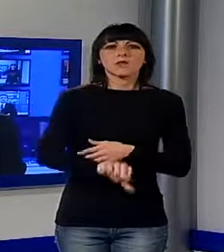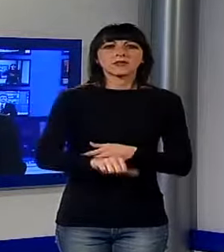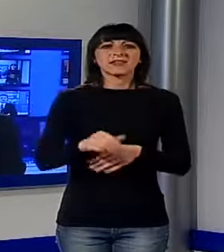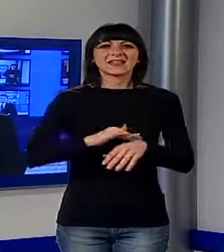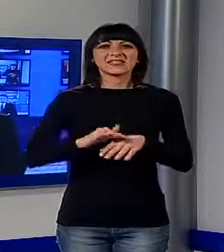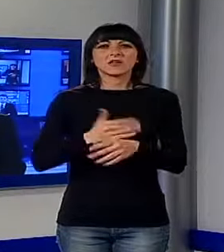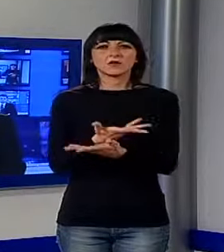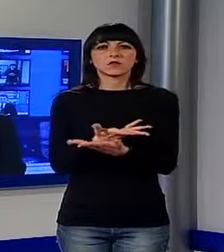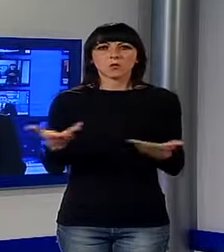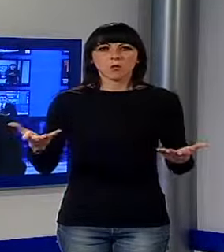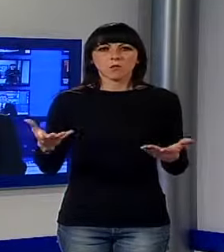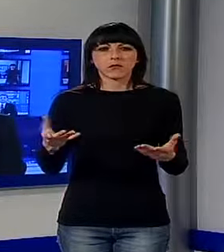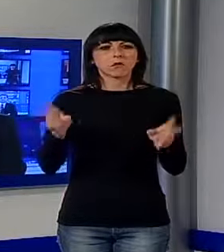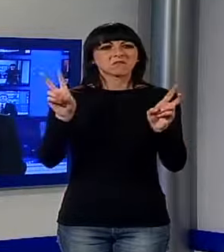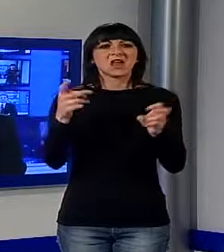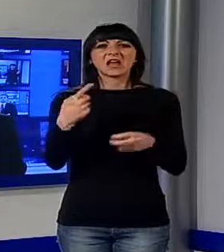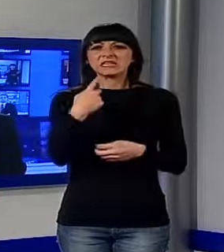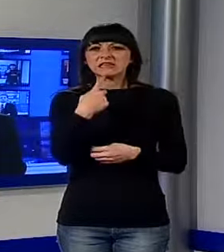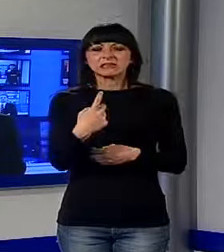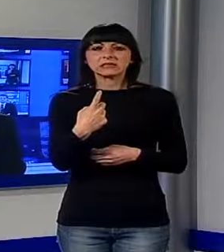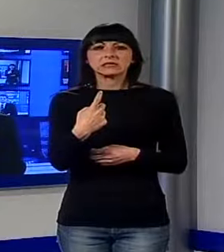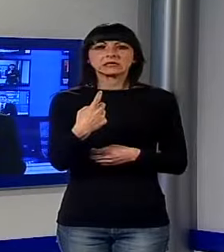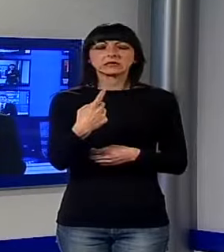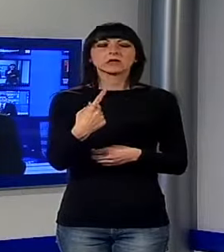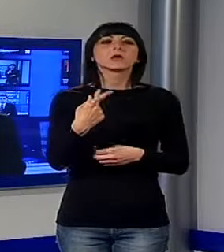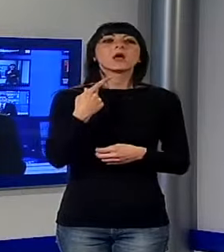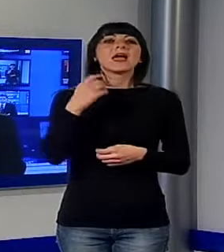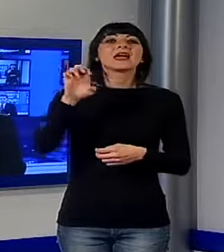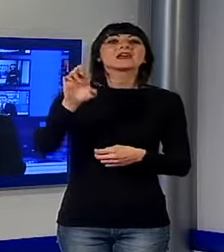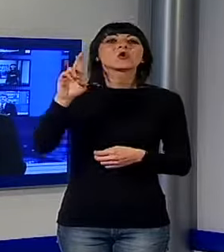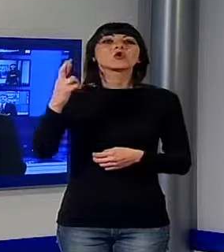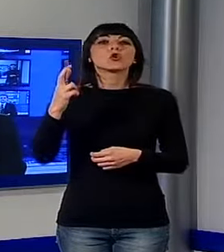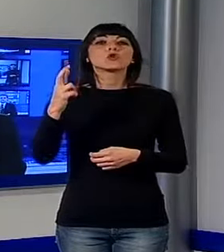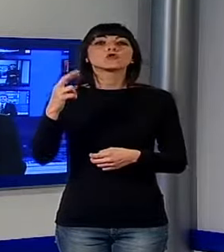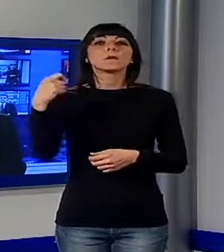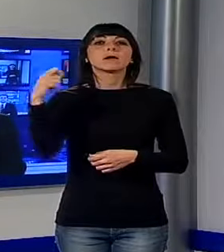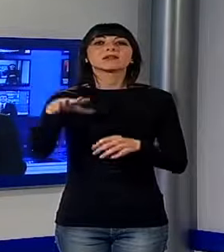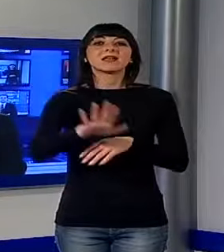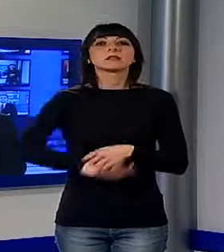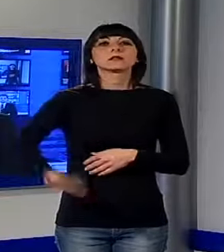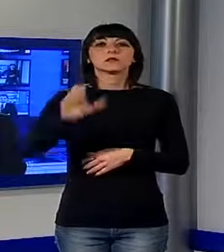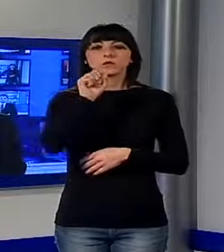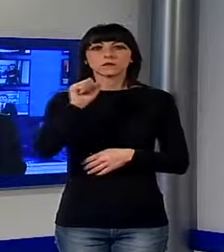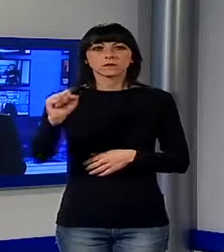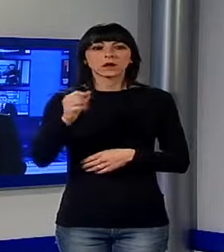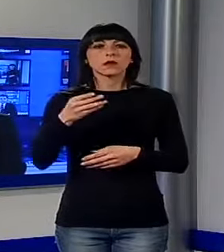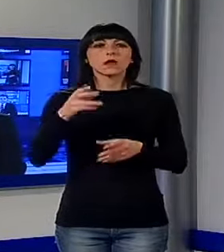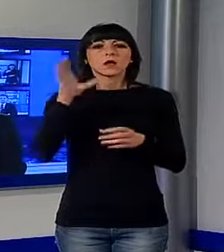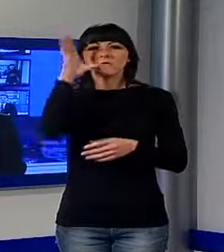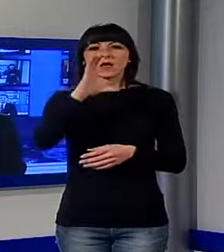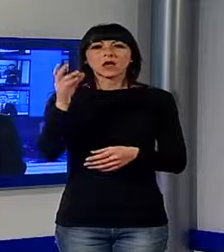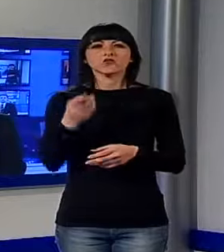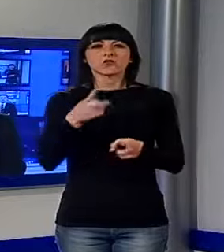utilizzate dal Presidente della Regione Toscana Enrico Rossi dopo un viaggio in chiesta sulle linee ferroviarie. In